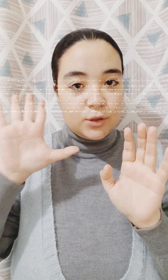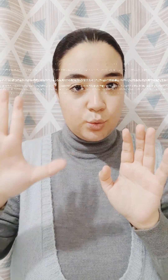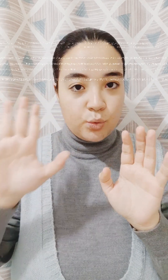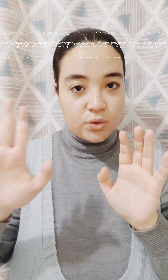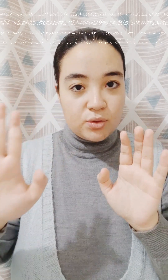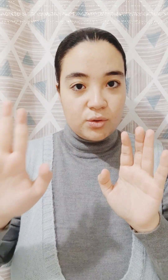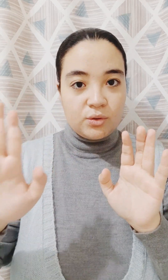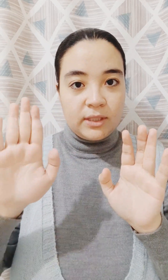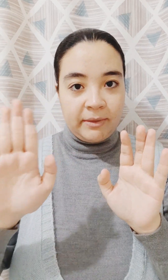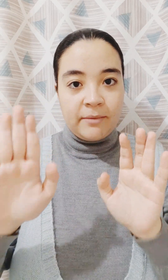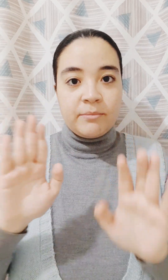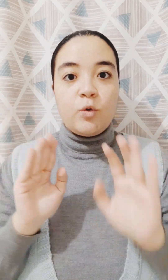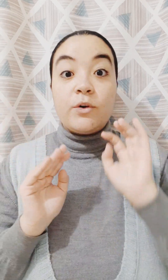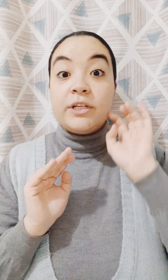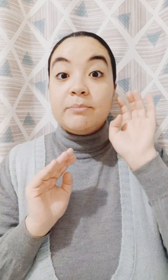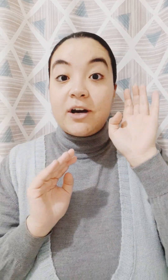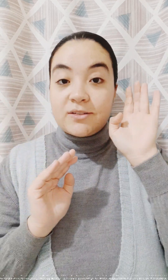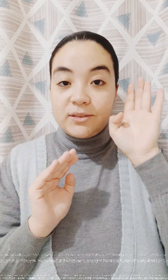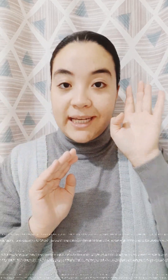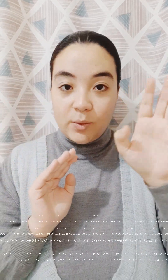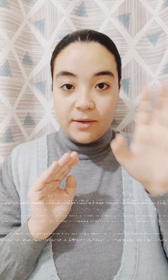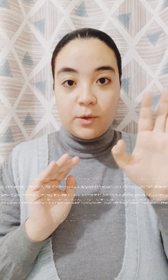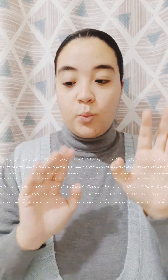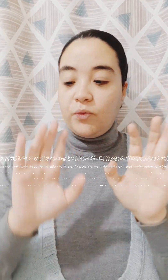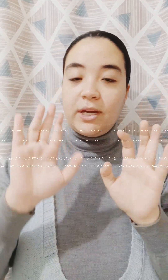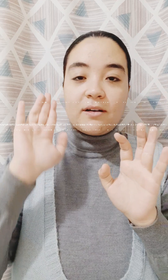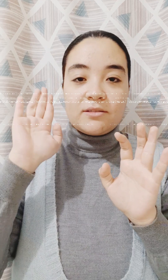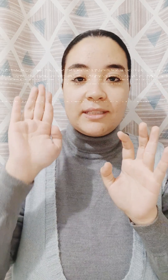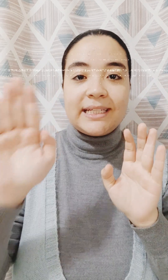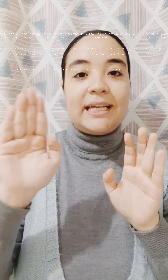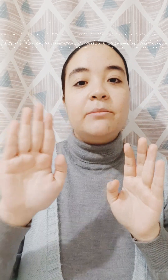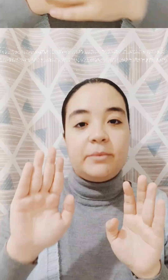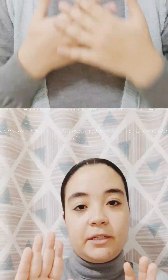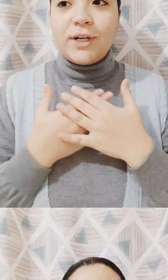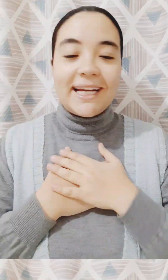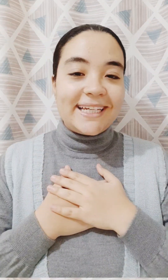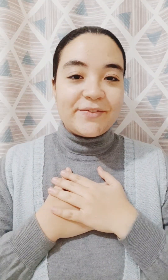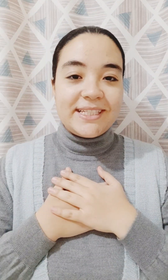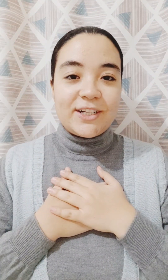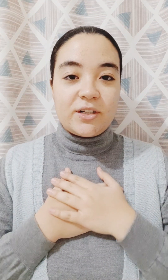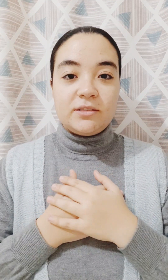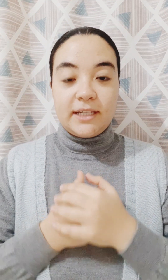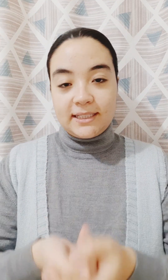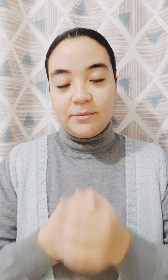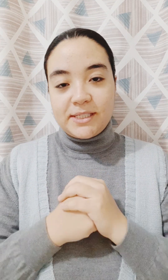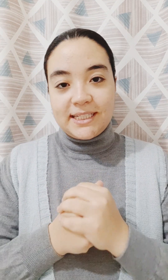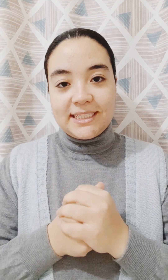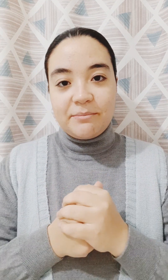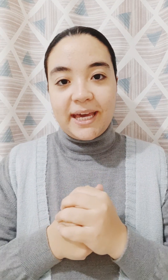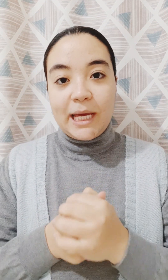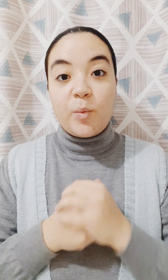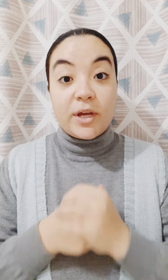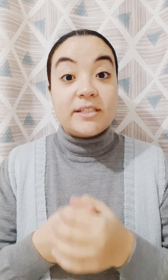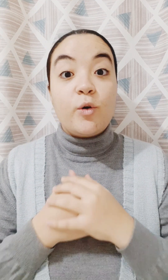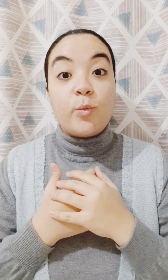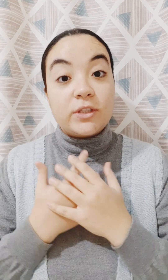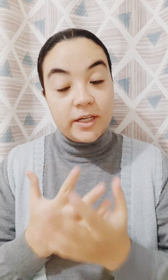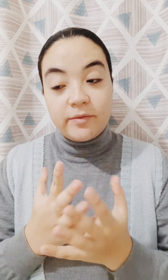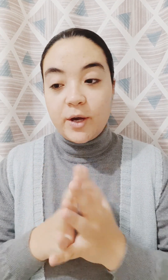دروس تمام? ومريت بلحظات حلوة. وفي لحظات تانية تعليمت منها. وانا على نفسي قررت اختم السنة دي بحاجة مميزة ومختلفة.